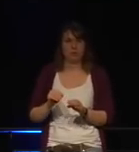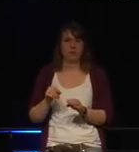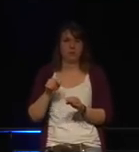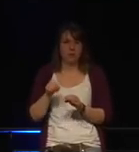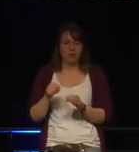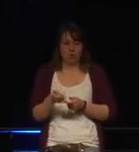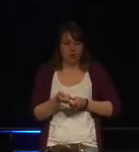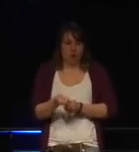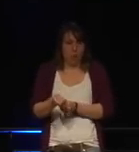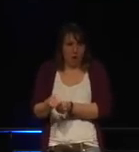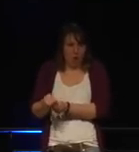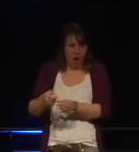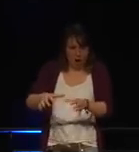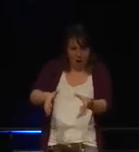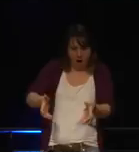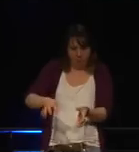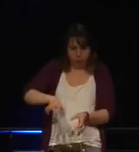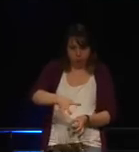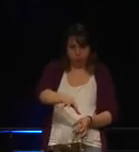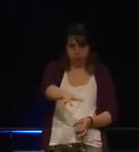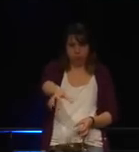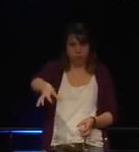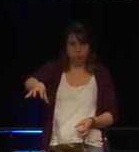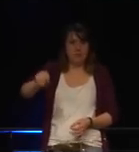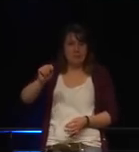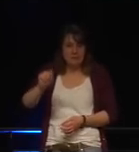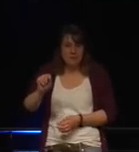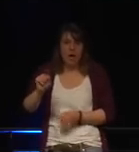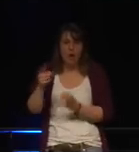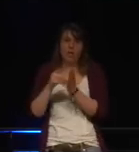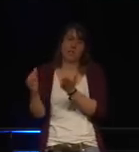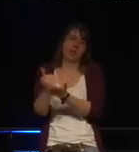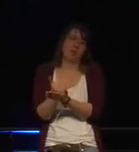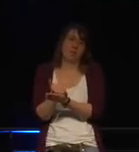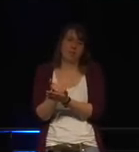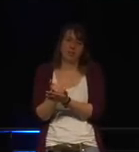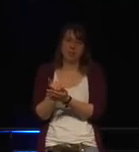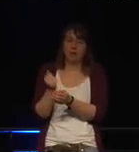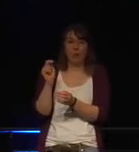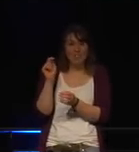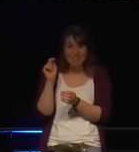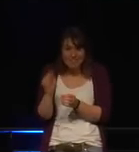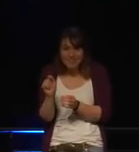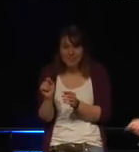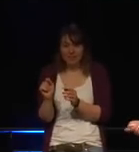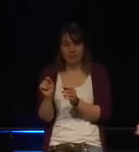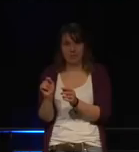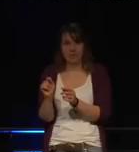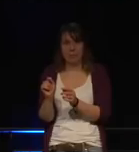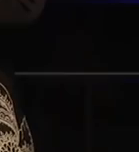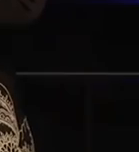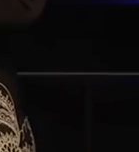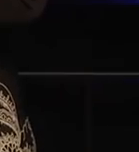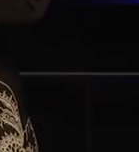Weil zum Beispiel die Erzeuger von Staubsaugern verkaufen die Daten, die die Staubsauger sammeln in